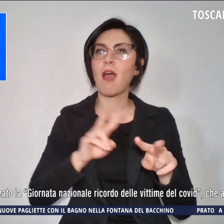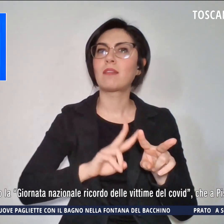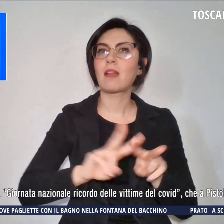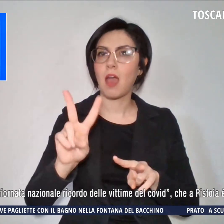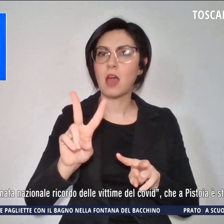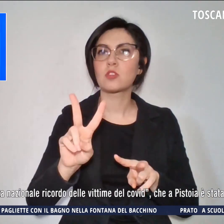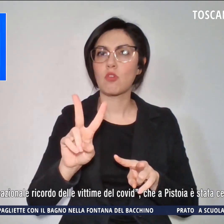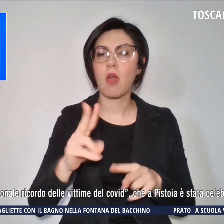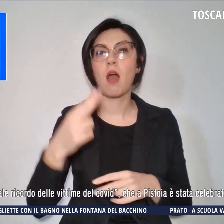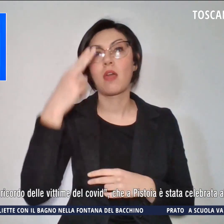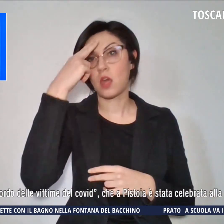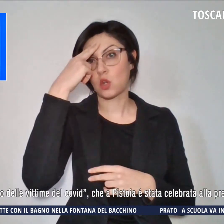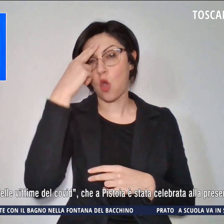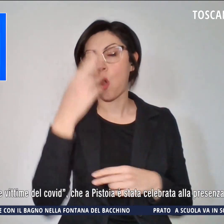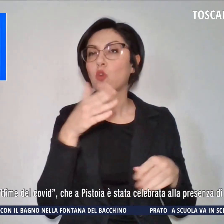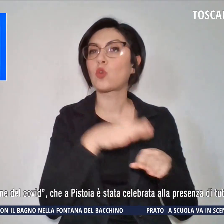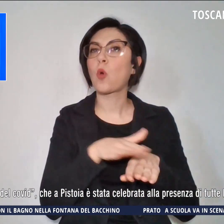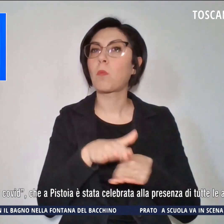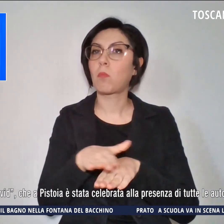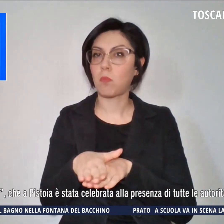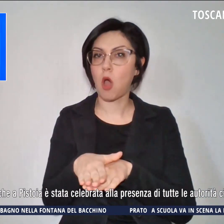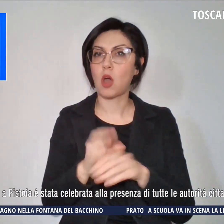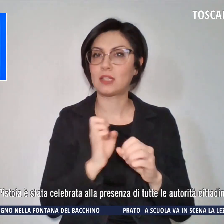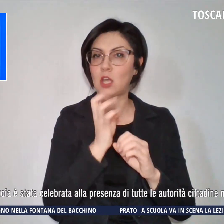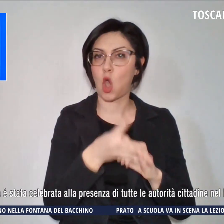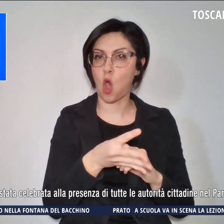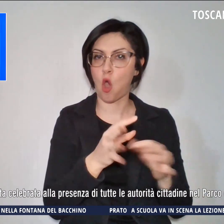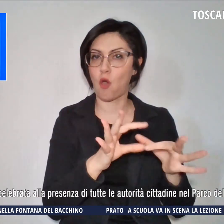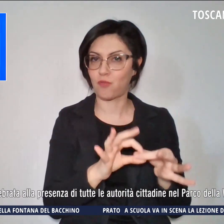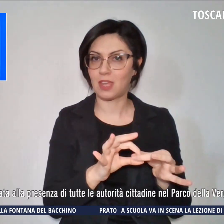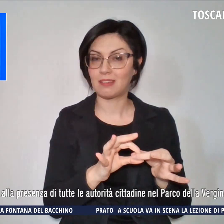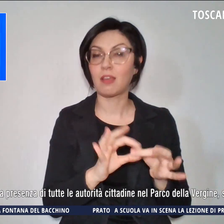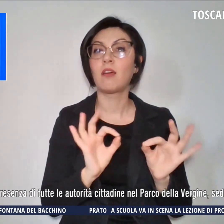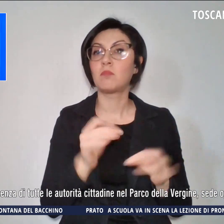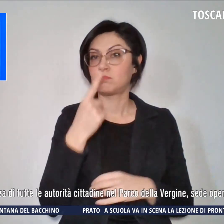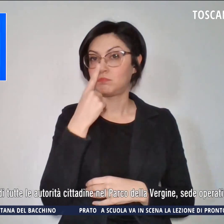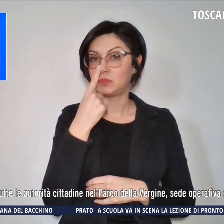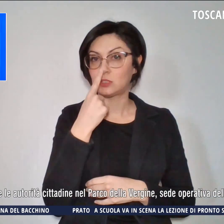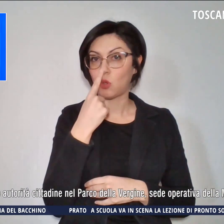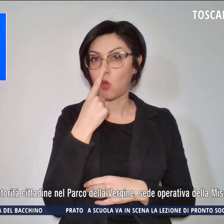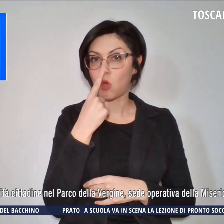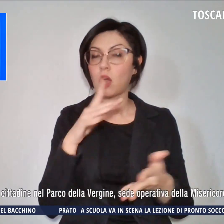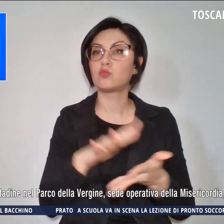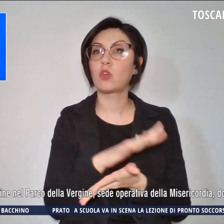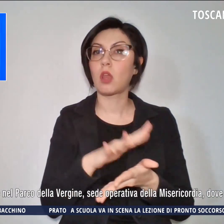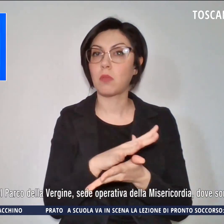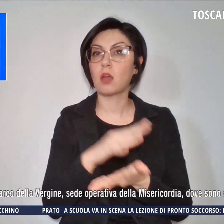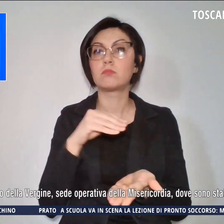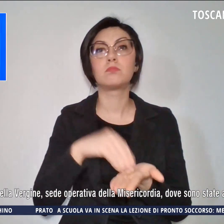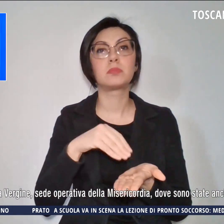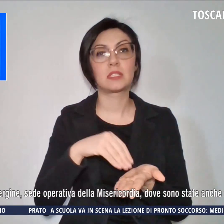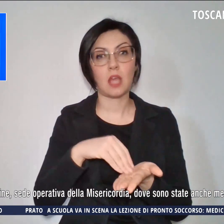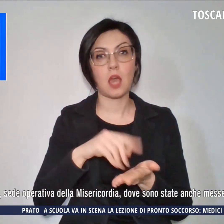ricordo delle vittime del Covid che a Pistoia è stata celebrata alla presenza di tutte le